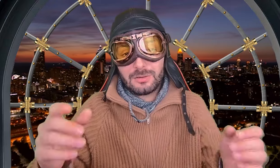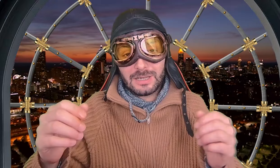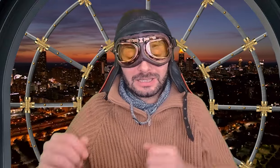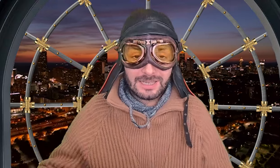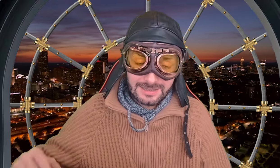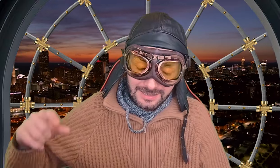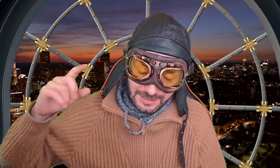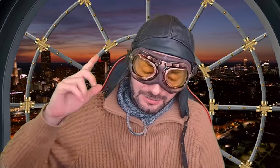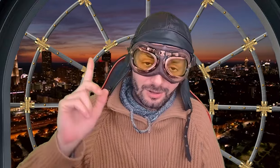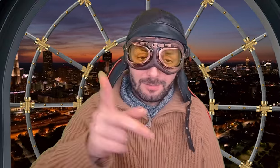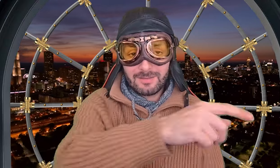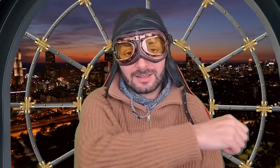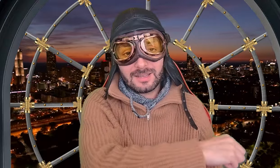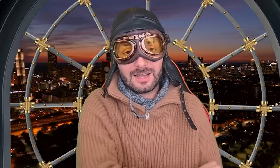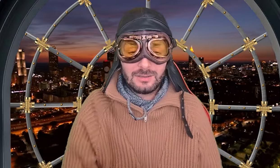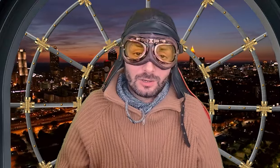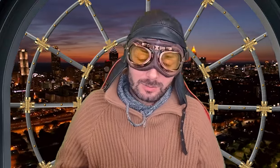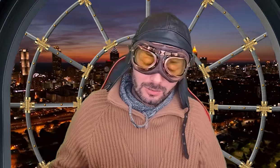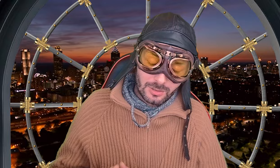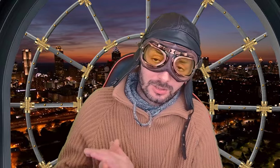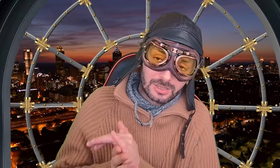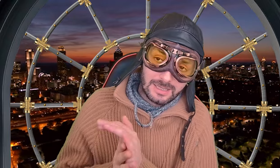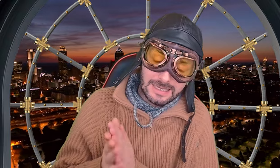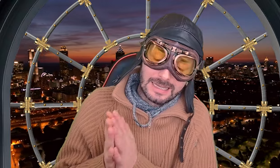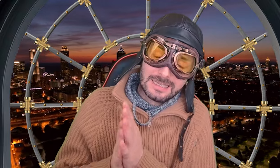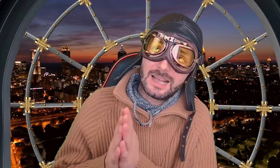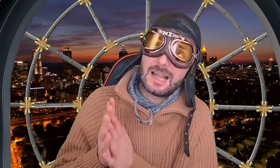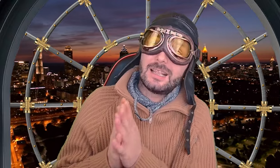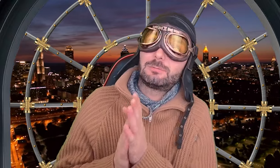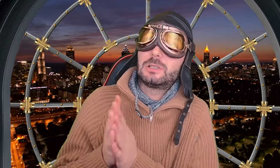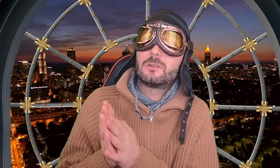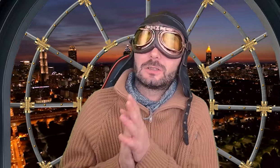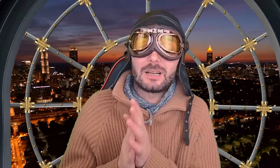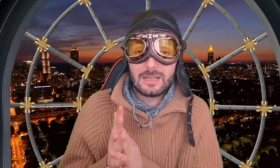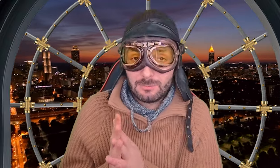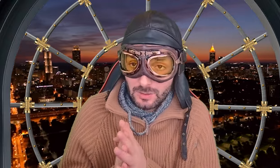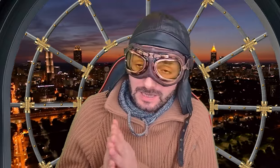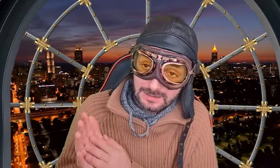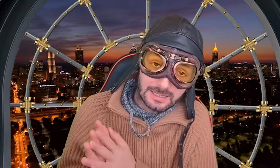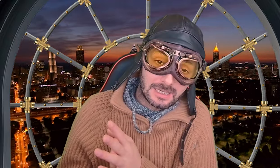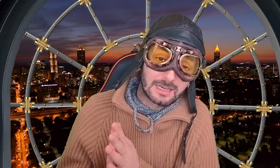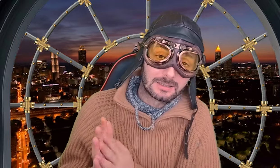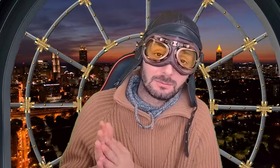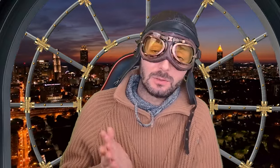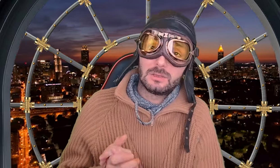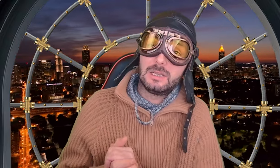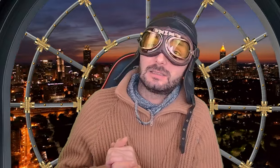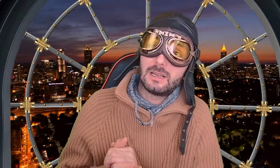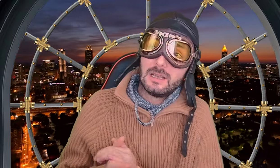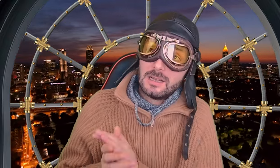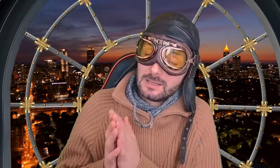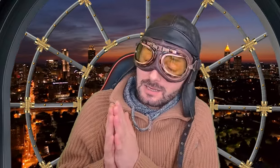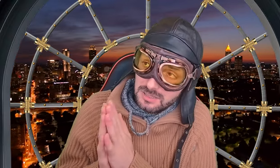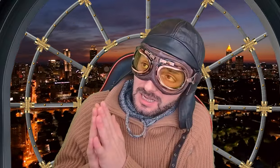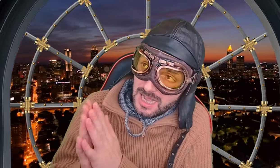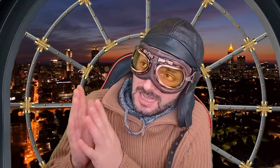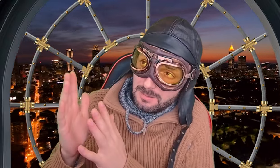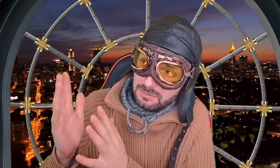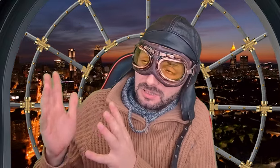Poštovani gledatelji, dobar vam dan i dobrodošli. Najljepše ono, dragi moji, ja sjećam kad sam bio dijete, znači najljepše